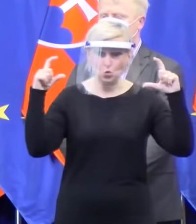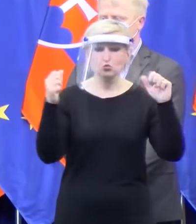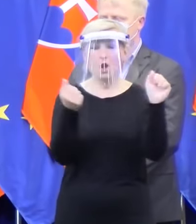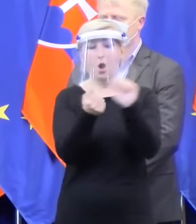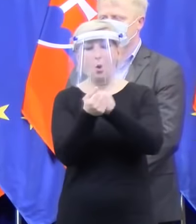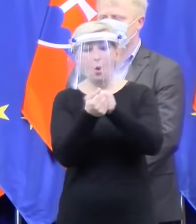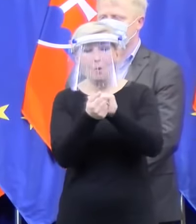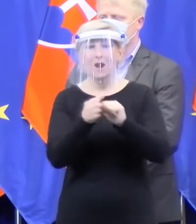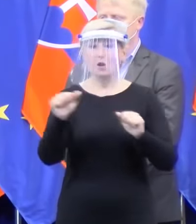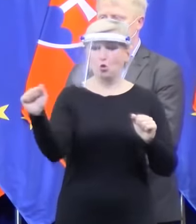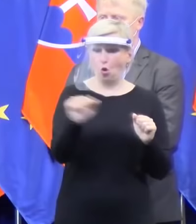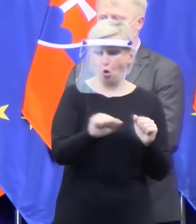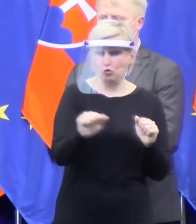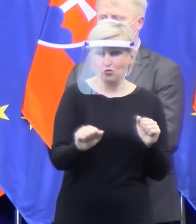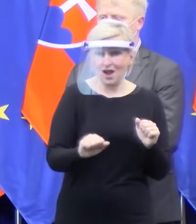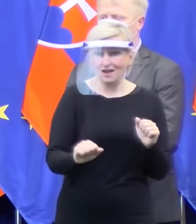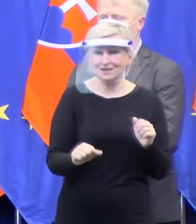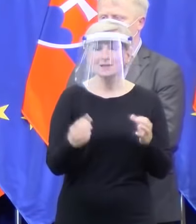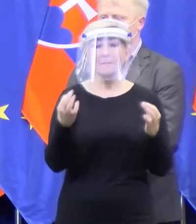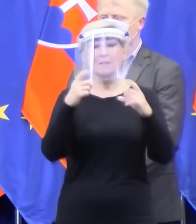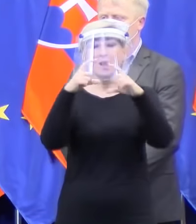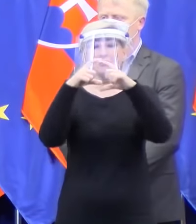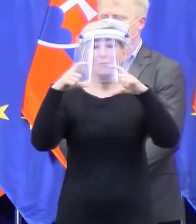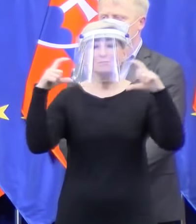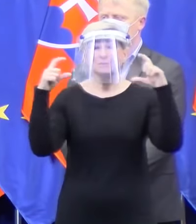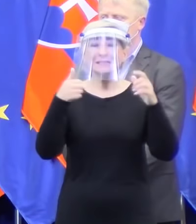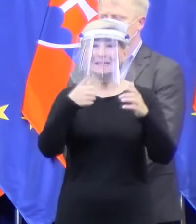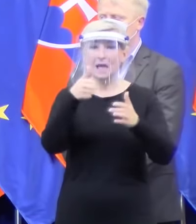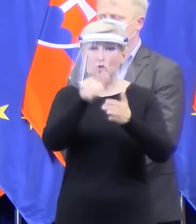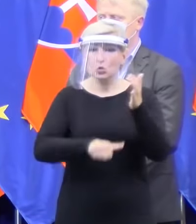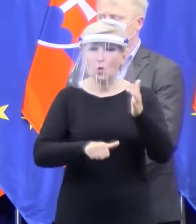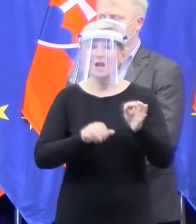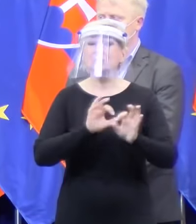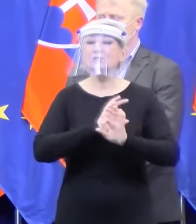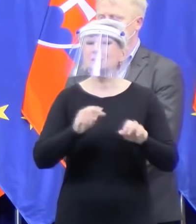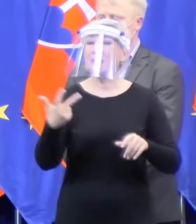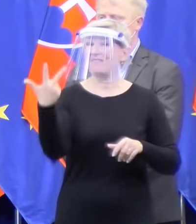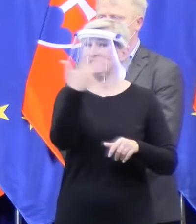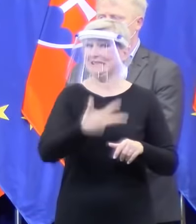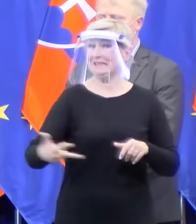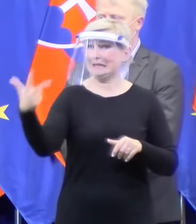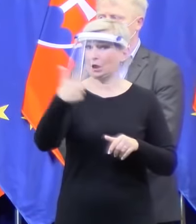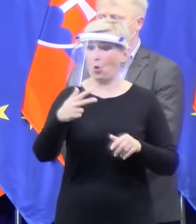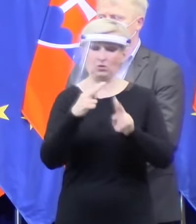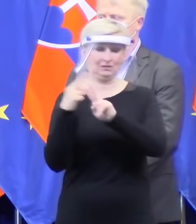ho nosiť tri dny, keď sa má nosiť iba dve, tri hodiny. Jednoducho to viacej ubliží, ako pomôže.